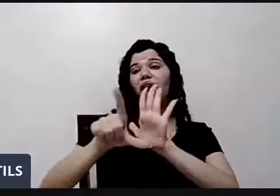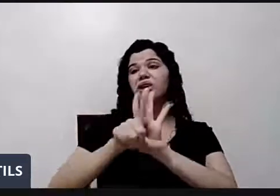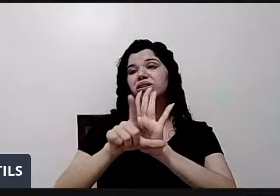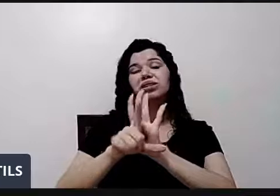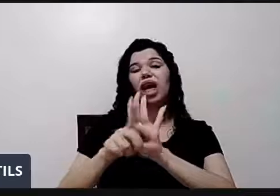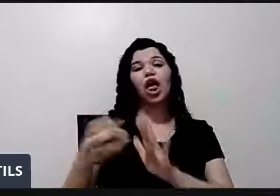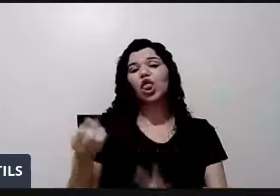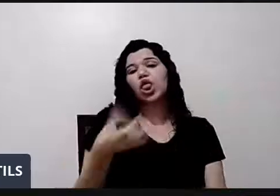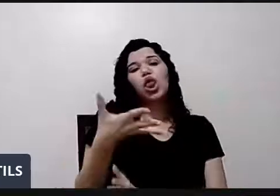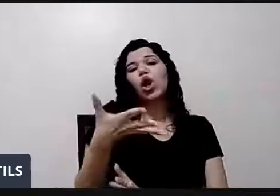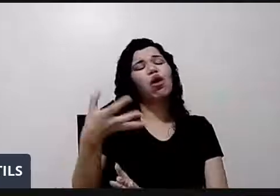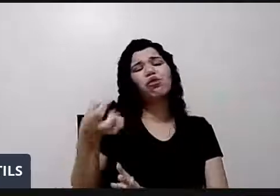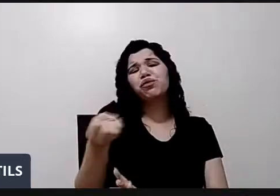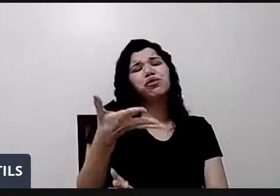A lei de Libras é de 2002.